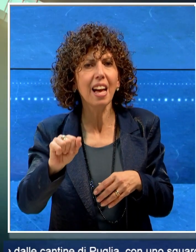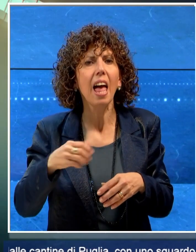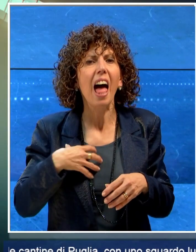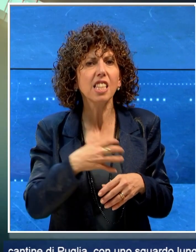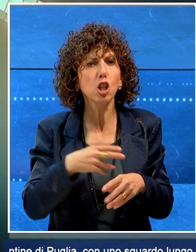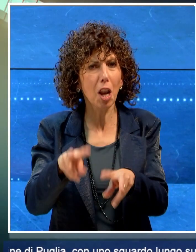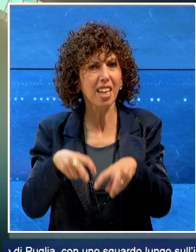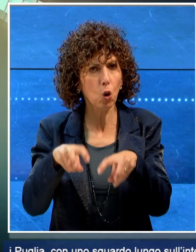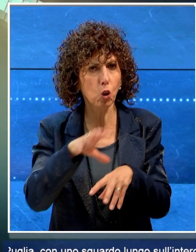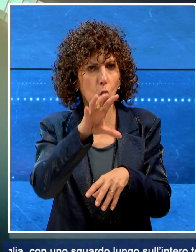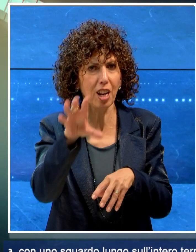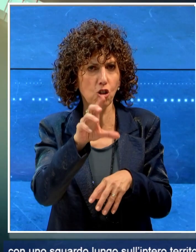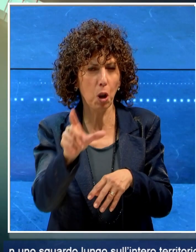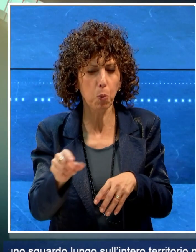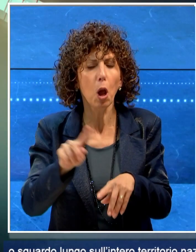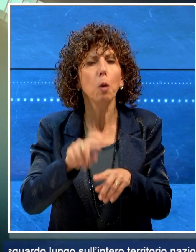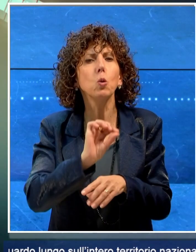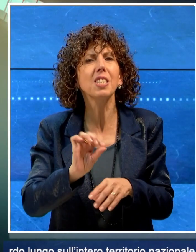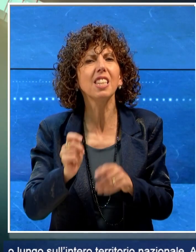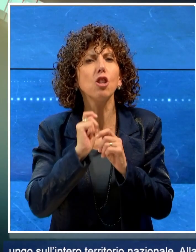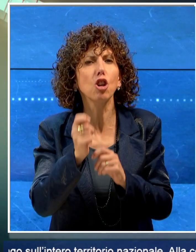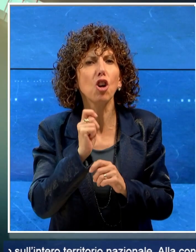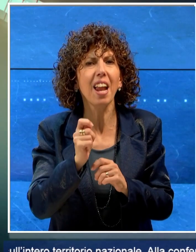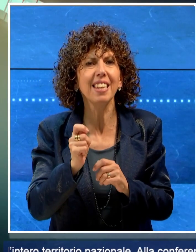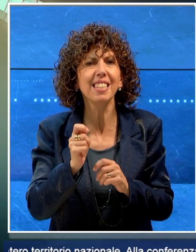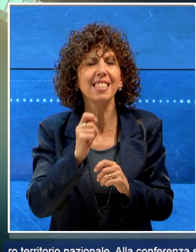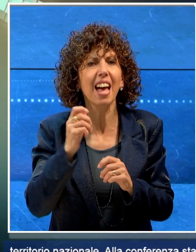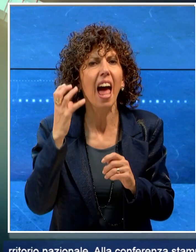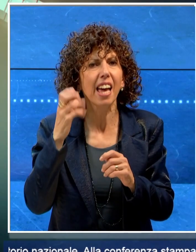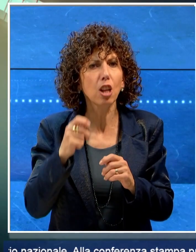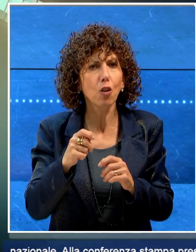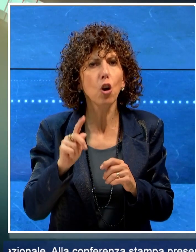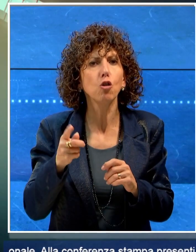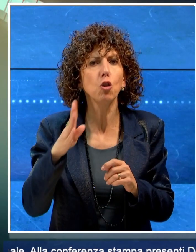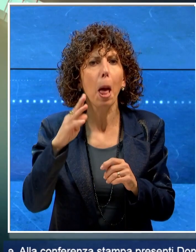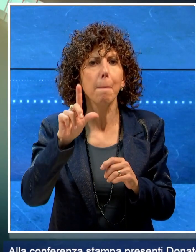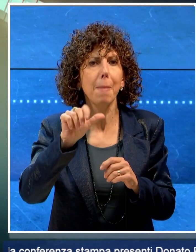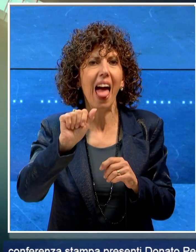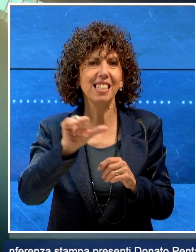Puglia e la scrittrice, giornalista e conduttrice radiofonica Giulia Blasi.